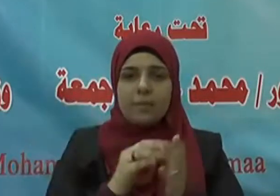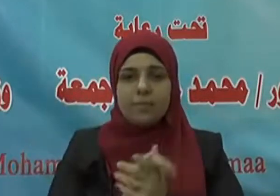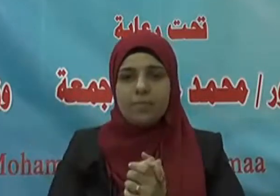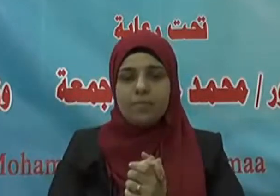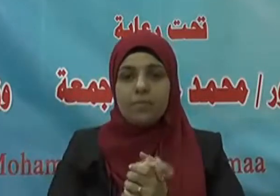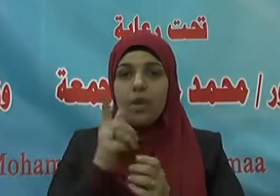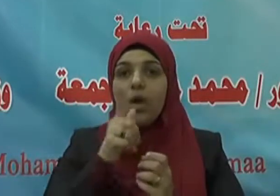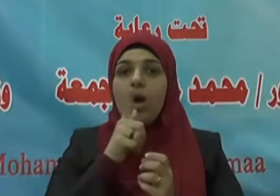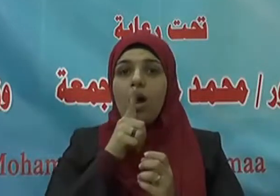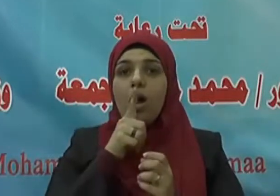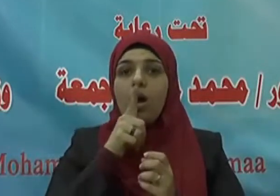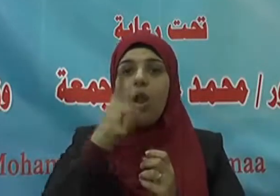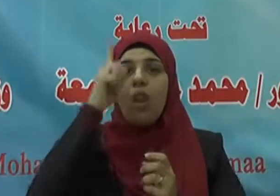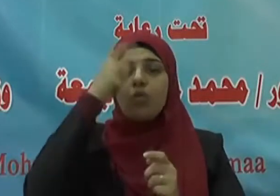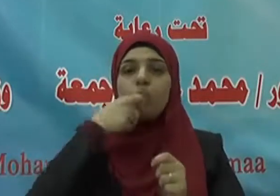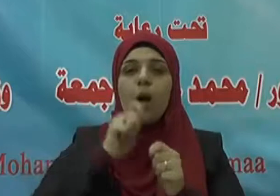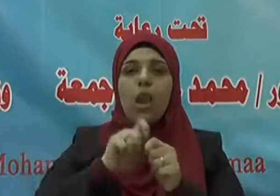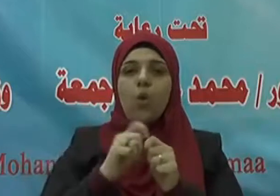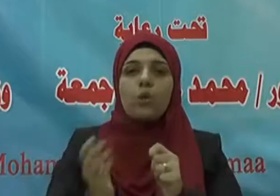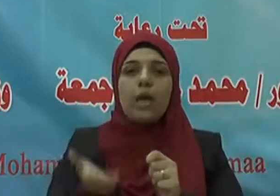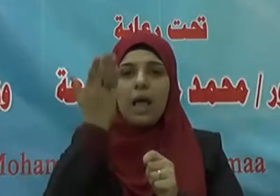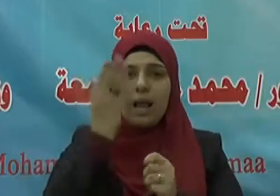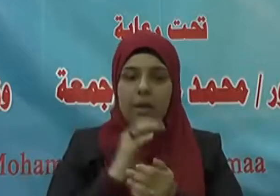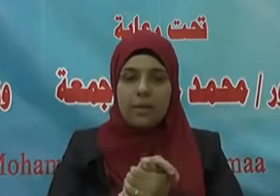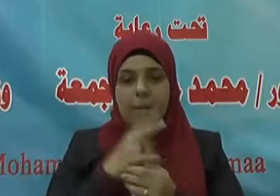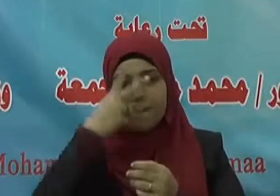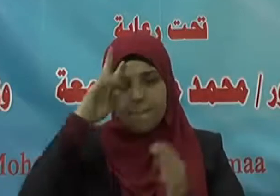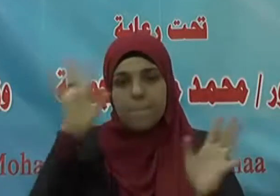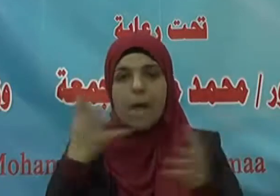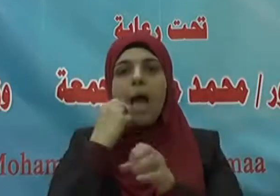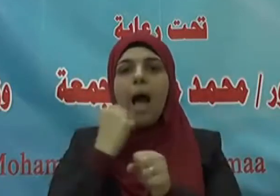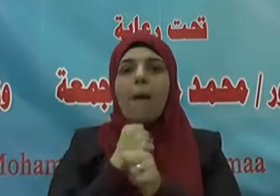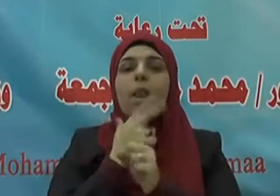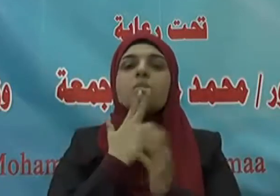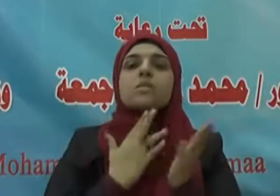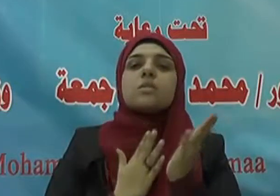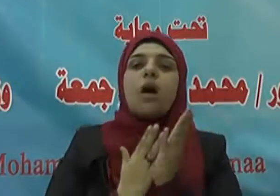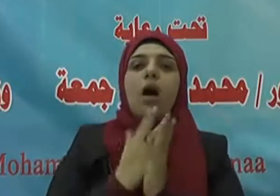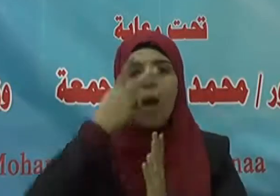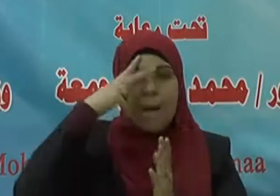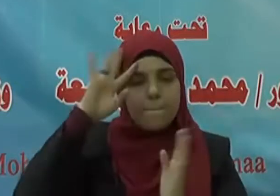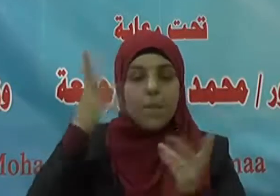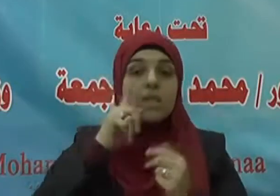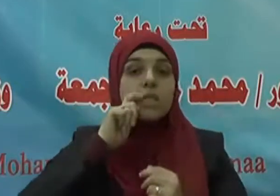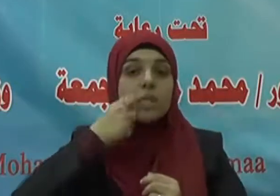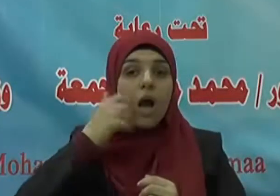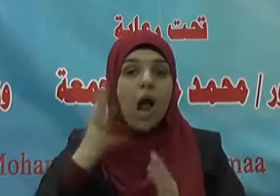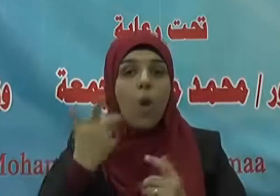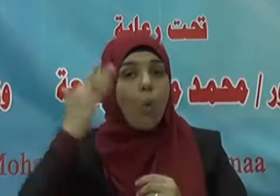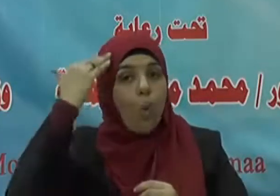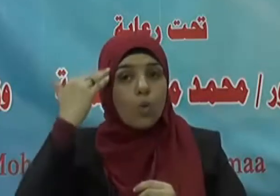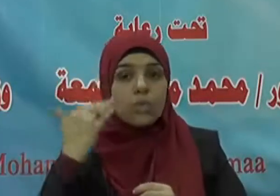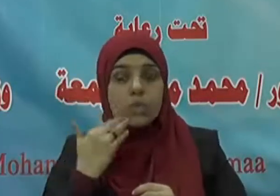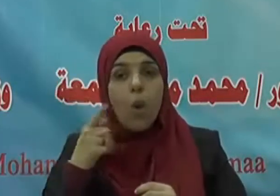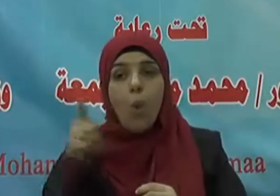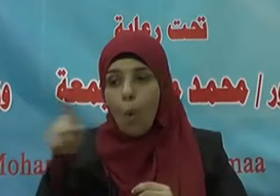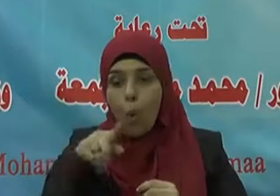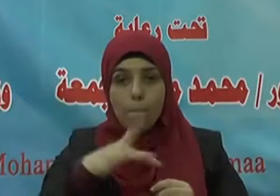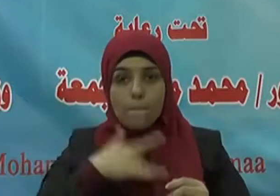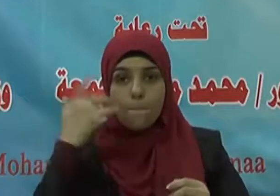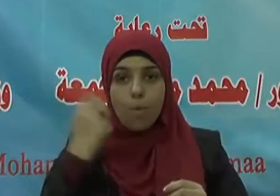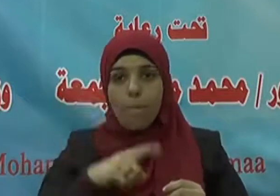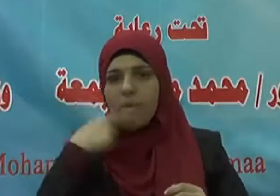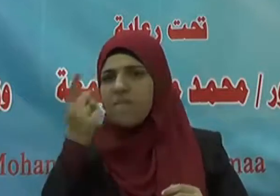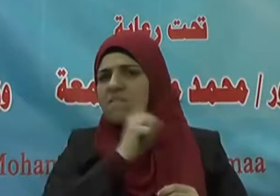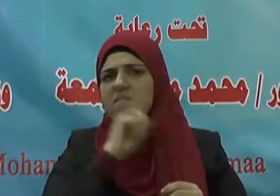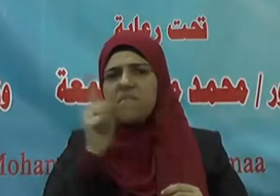فقال الله سبحانه من عمل صالحا من ذكر أو أنثى وهو